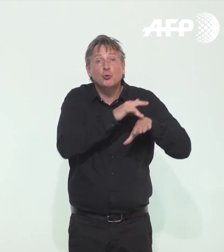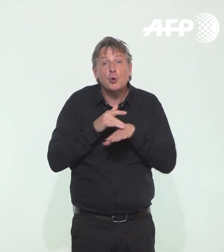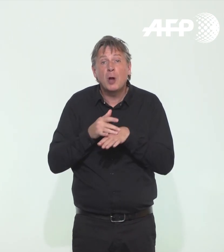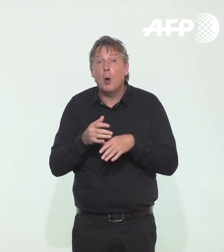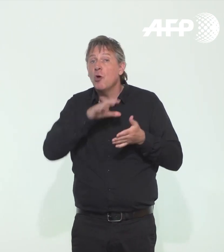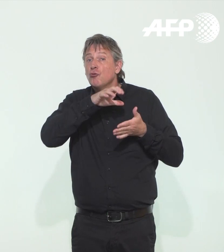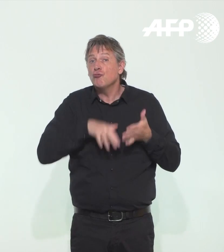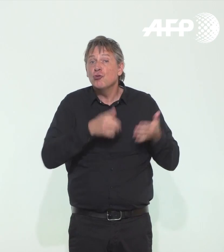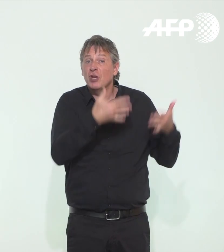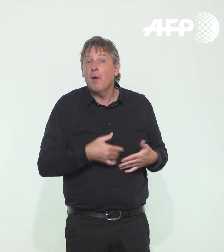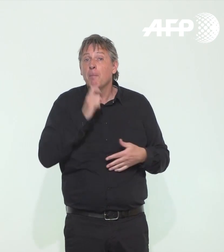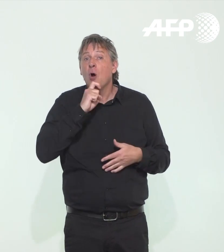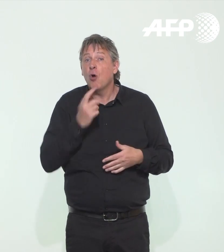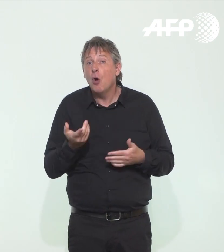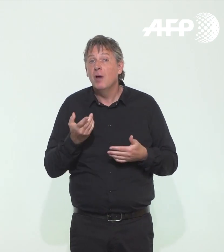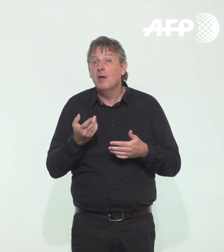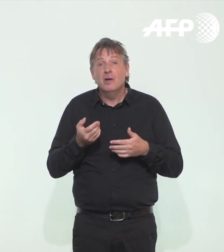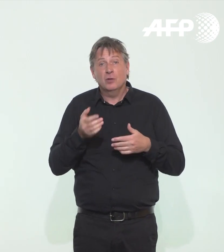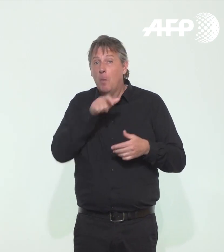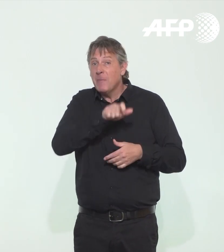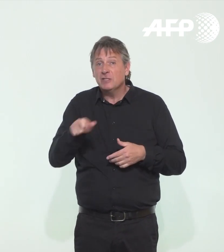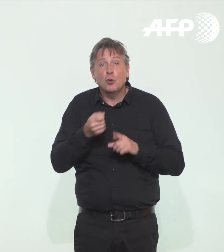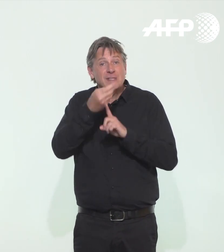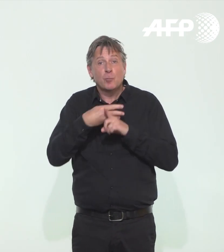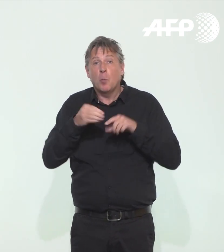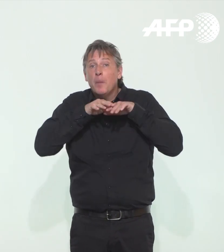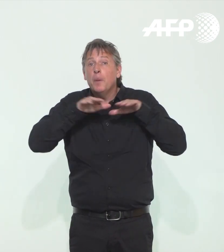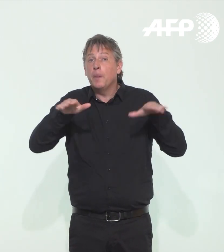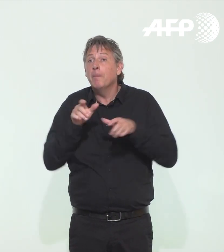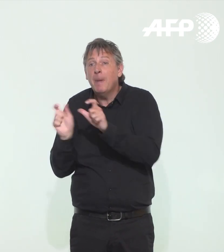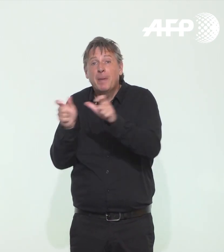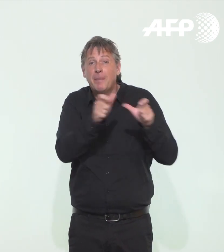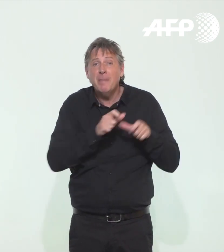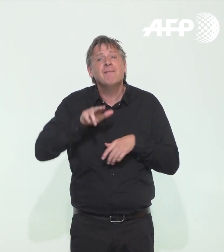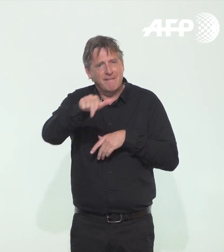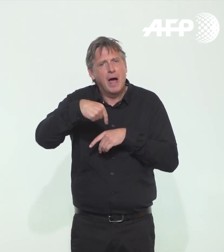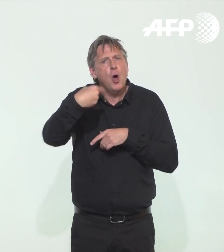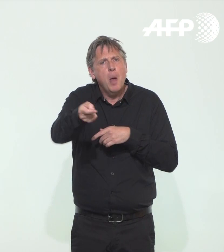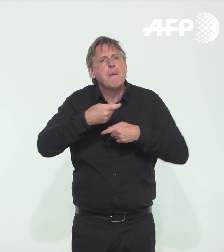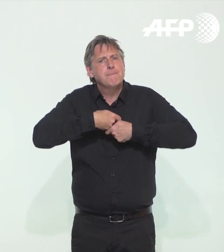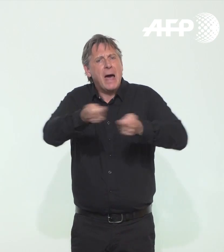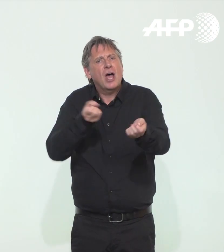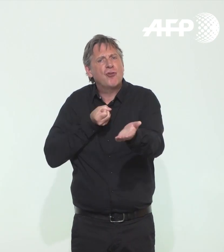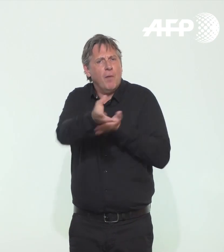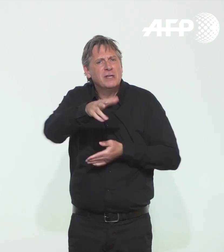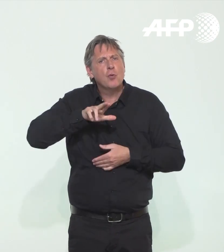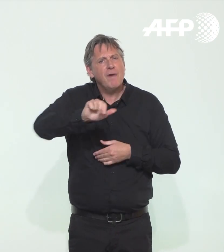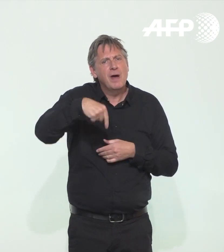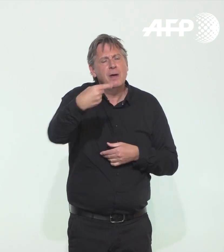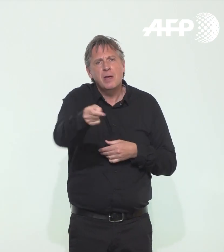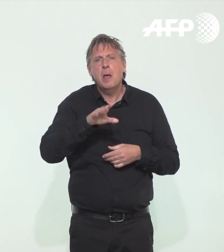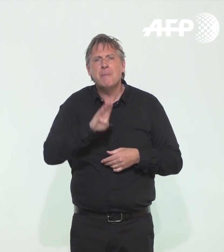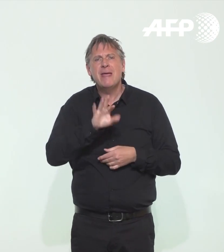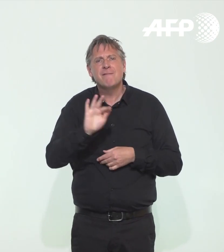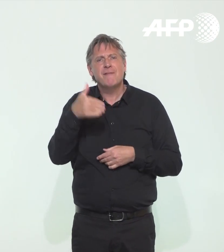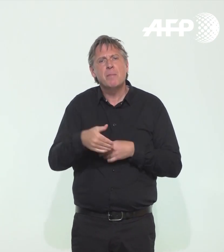virologiques proposée massivement à l'ensemble des personnes symptomatiques, nous les partagerons avec vous. Deux questions pour BFM TV. Certains médecins ont